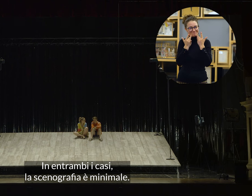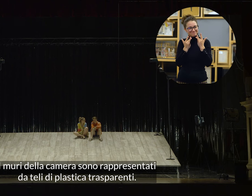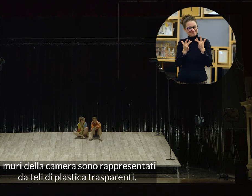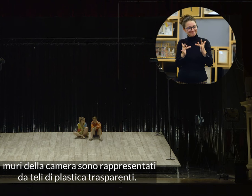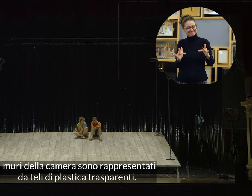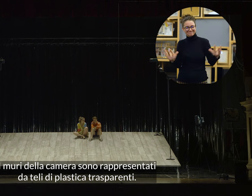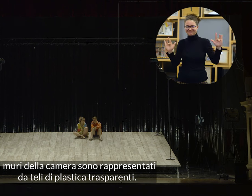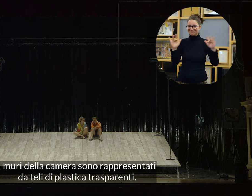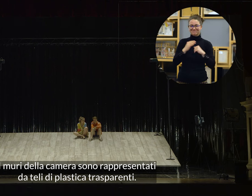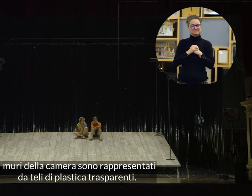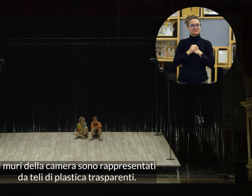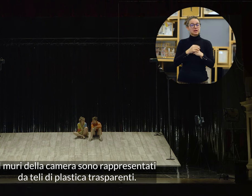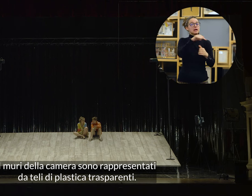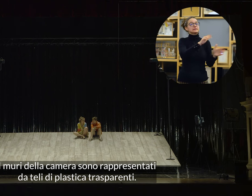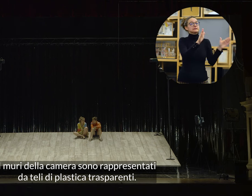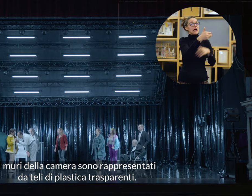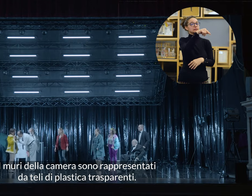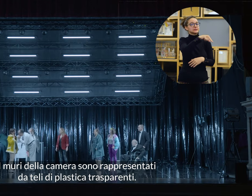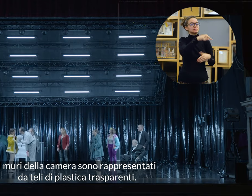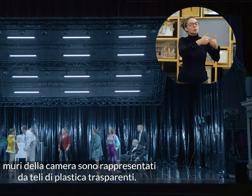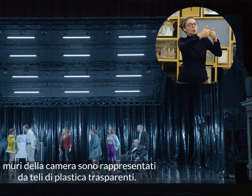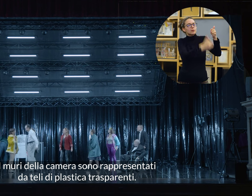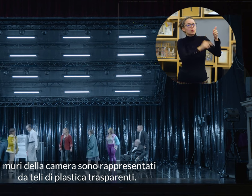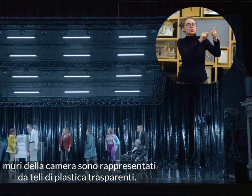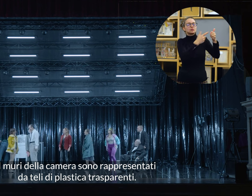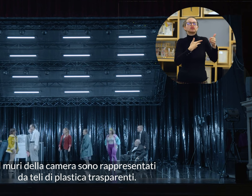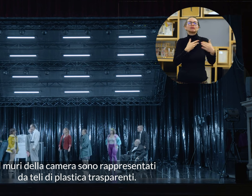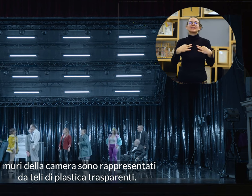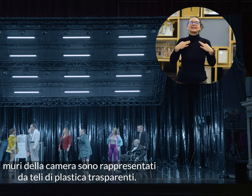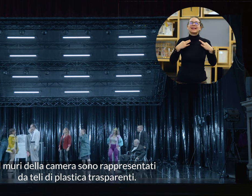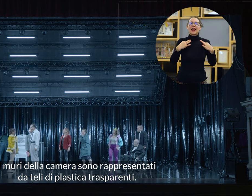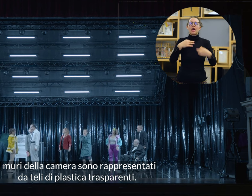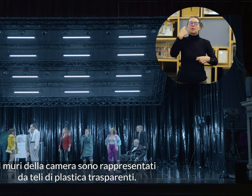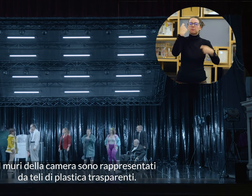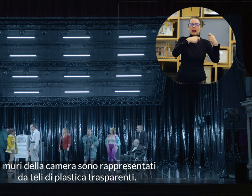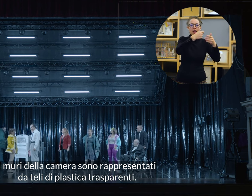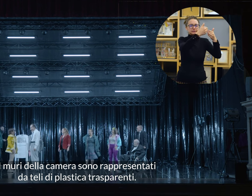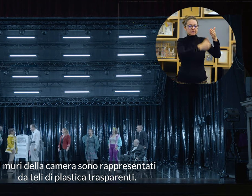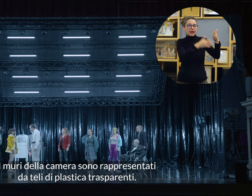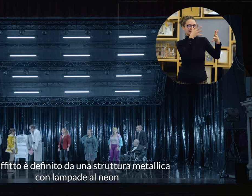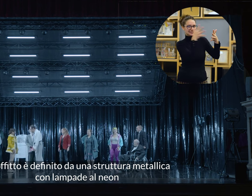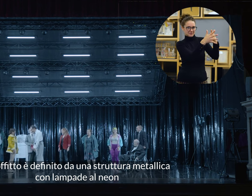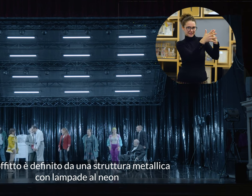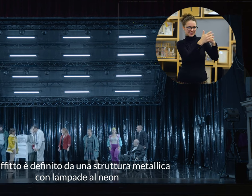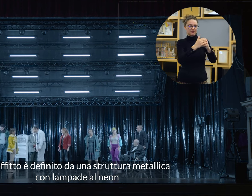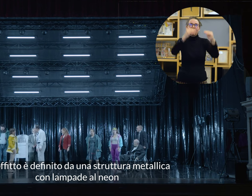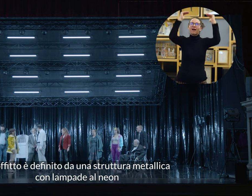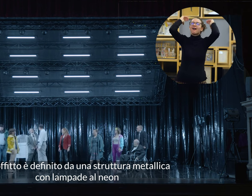I muri della camera sono rappresentati da teli di plastica trasparenti. Il soffitto